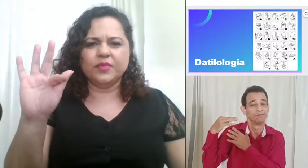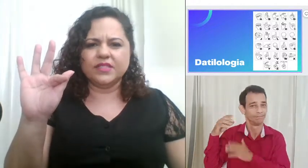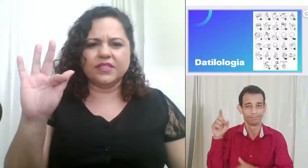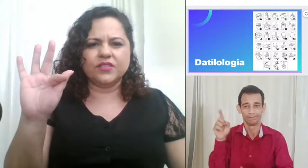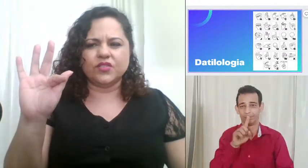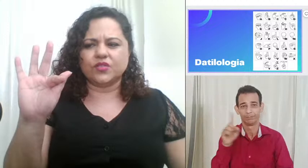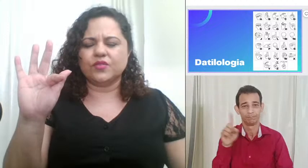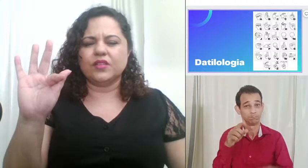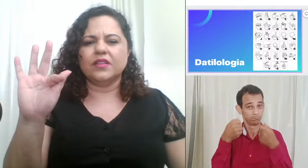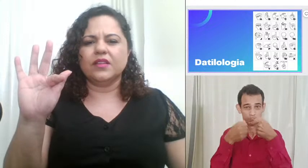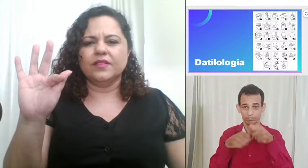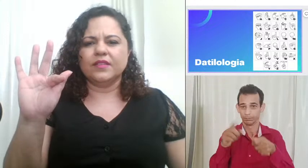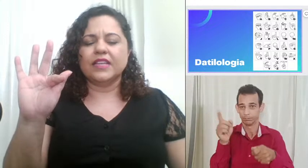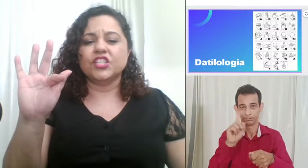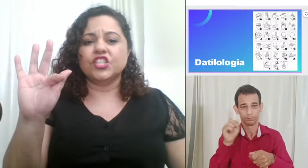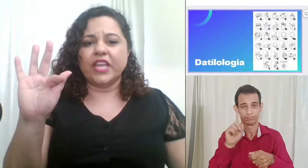precisa disso G